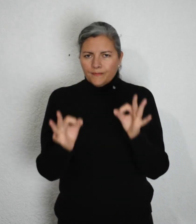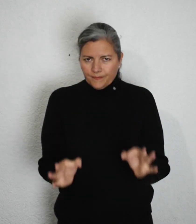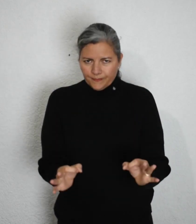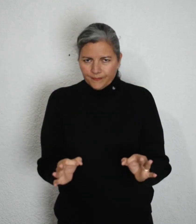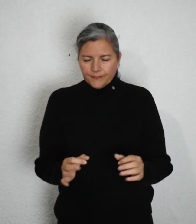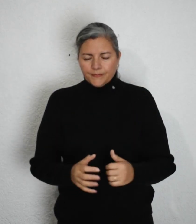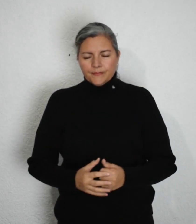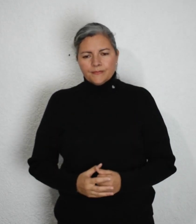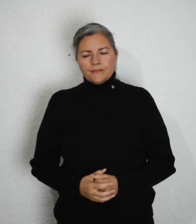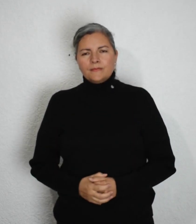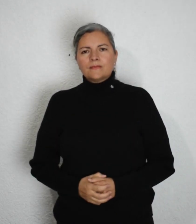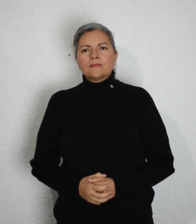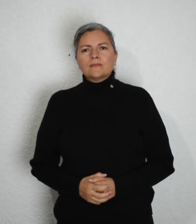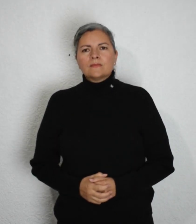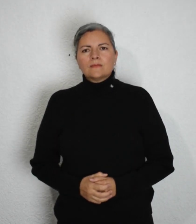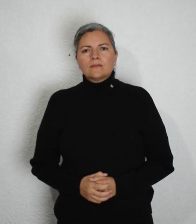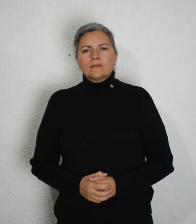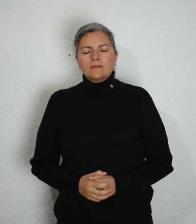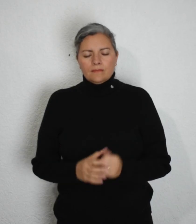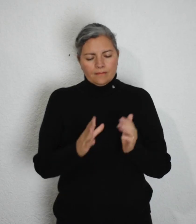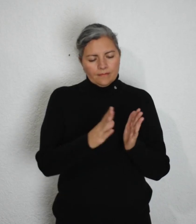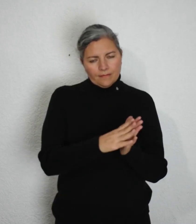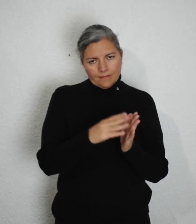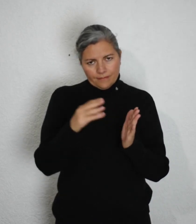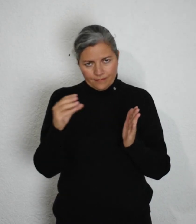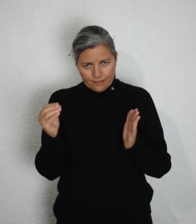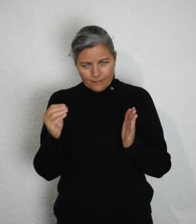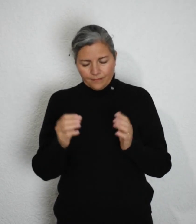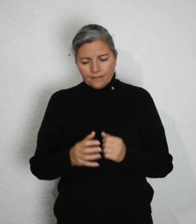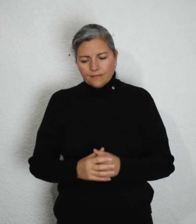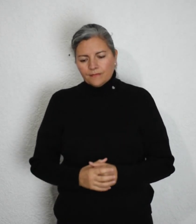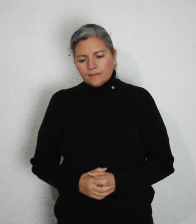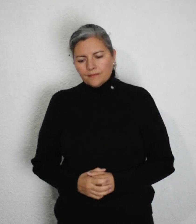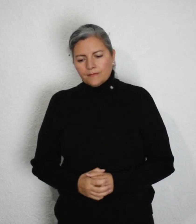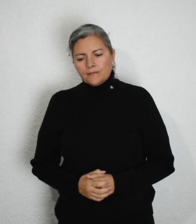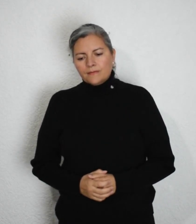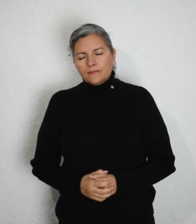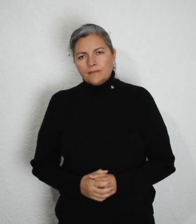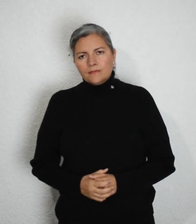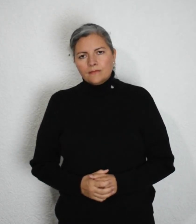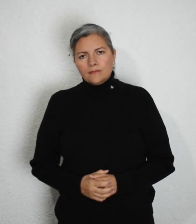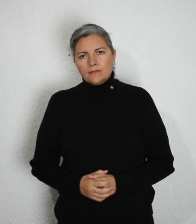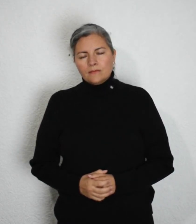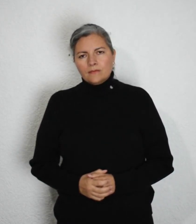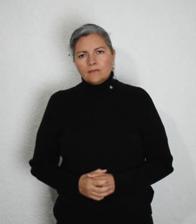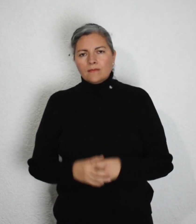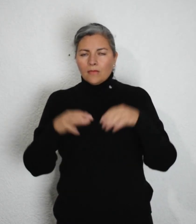copia, documento,